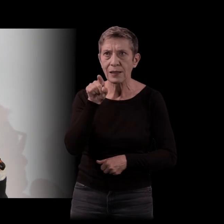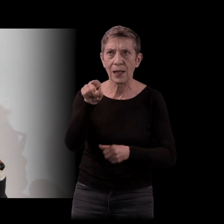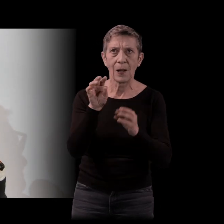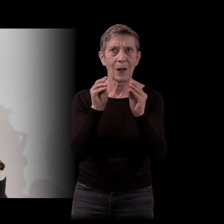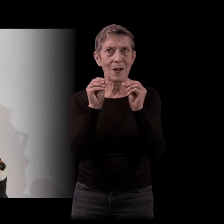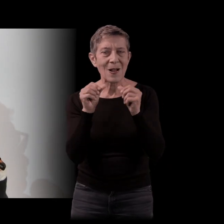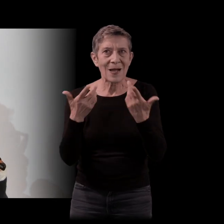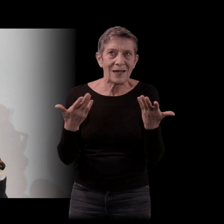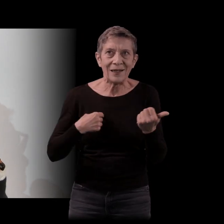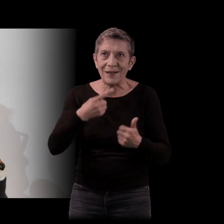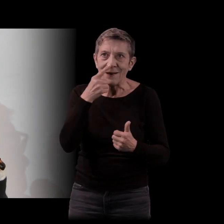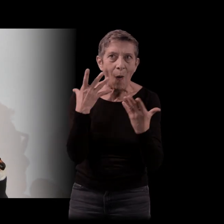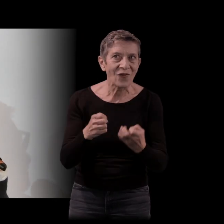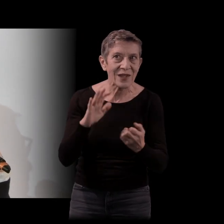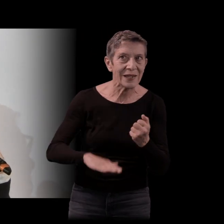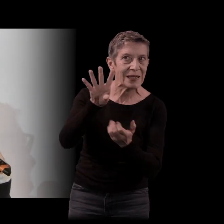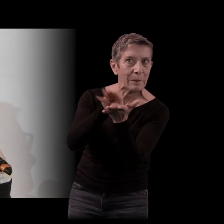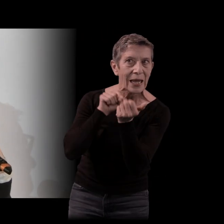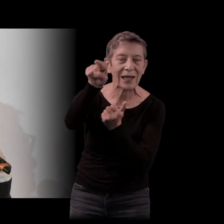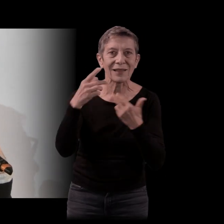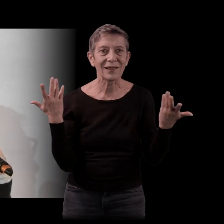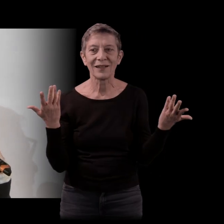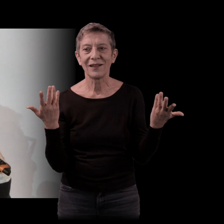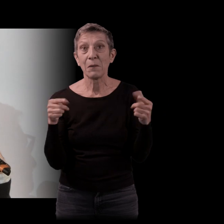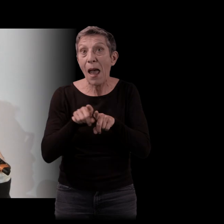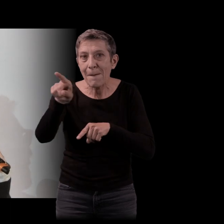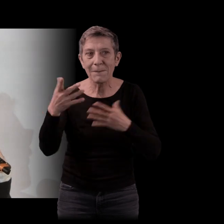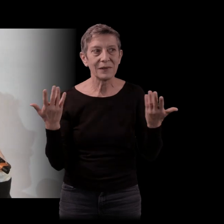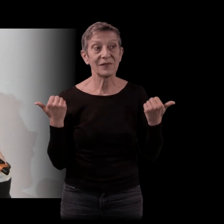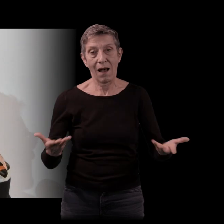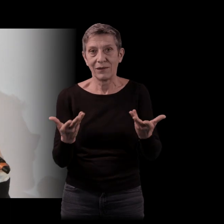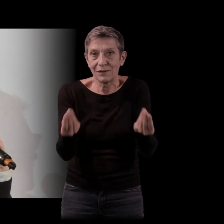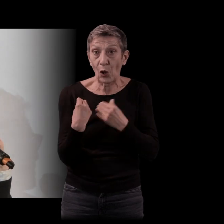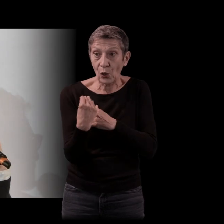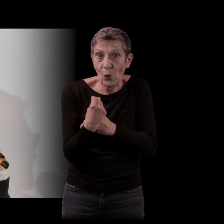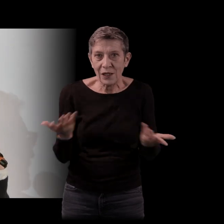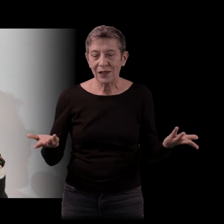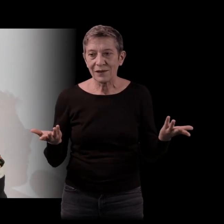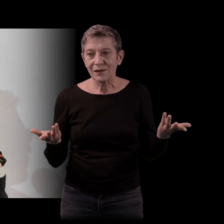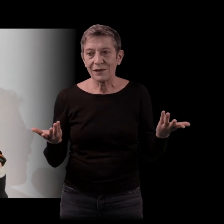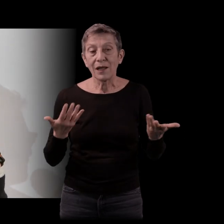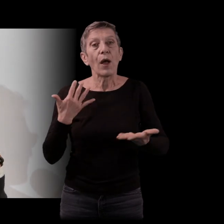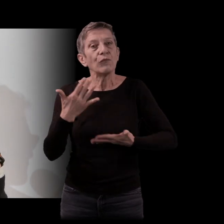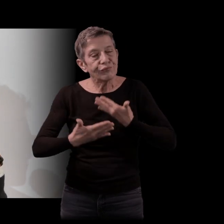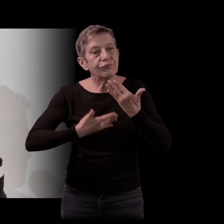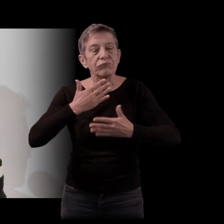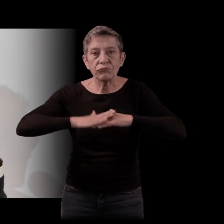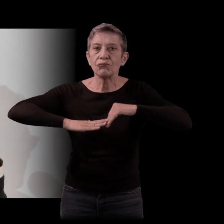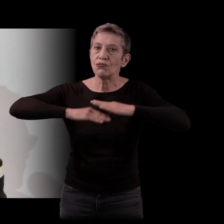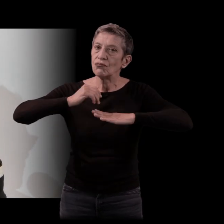chouette de grandir comme ça. Donc oui, ça s'est nourri comme ça, puis après, ça s'est étoffé. Et puis